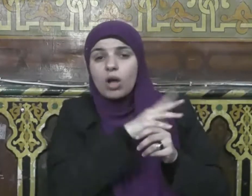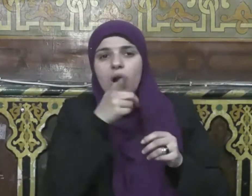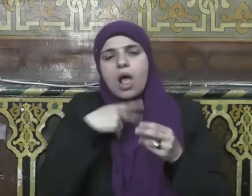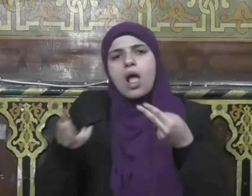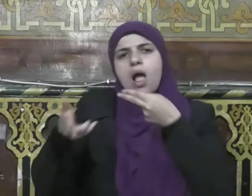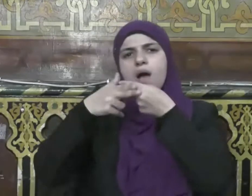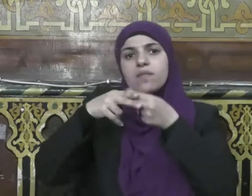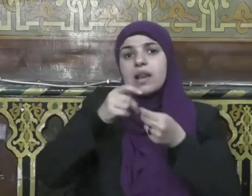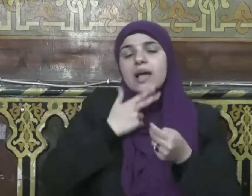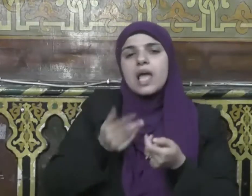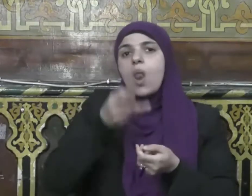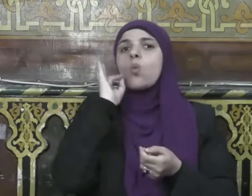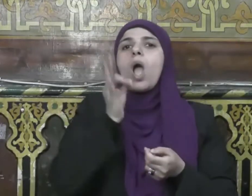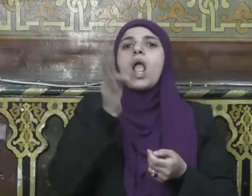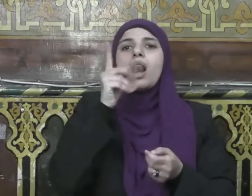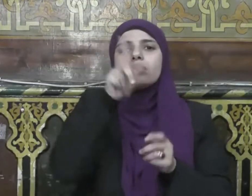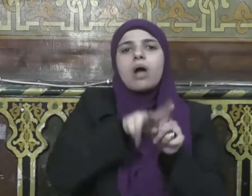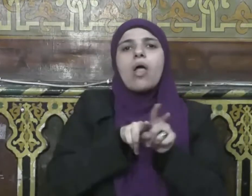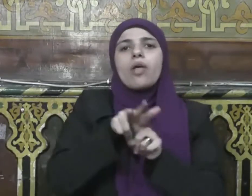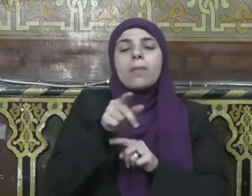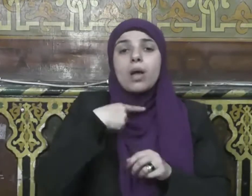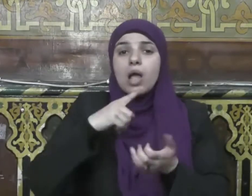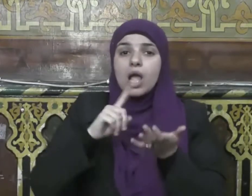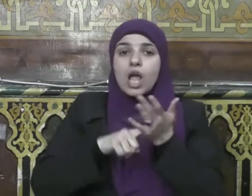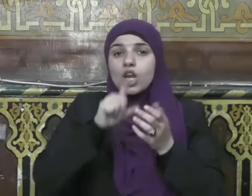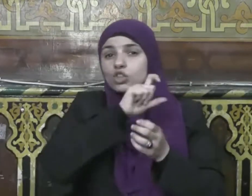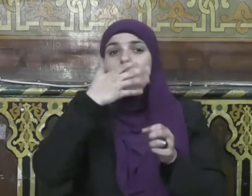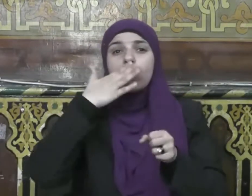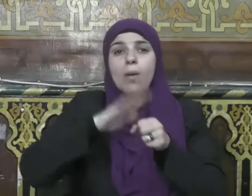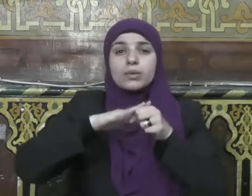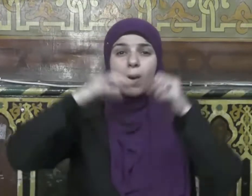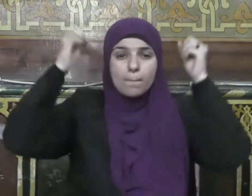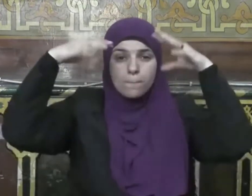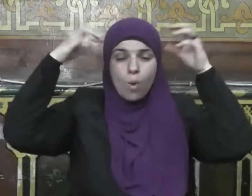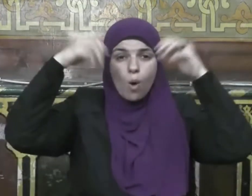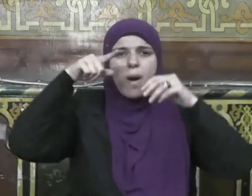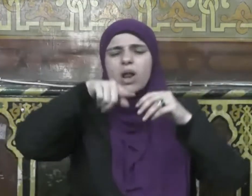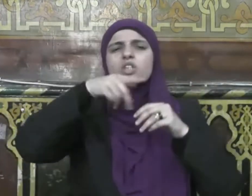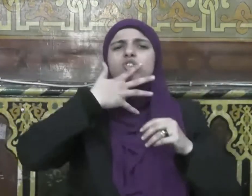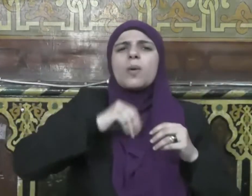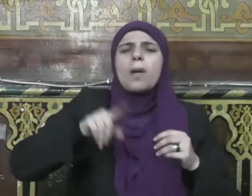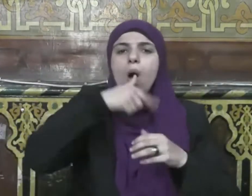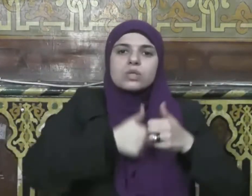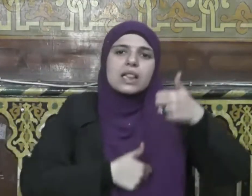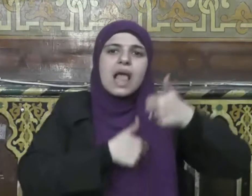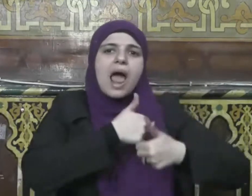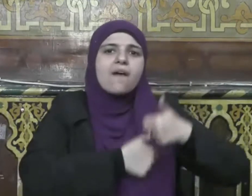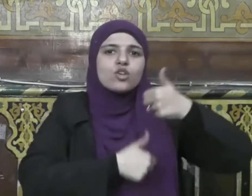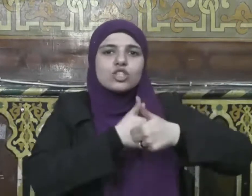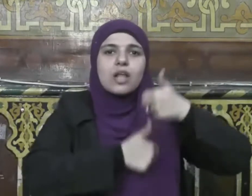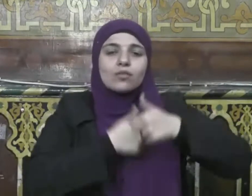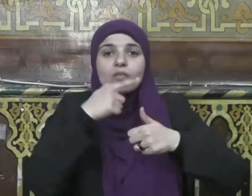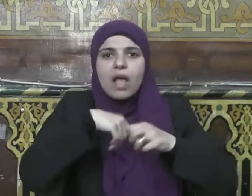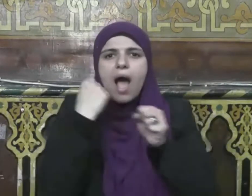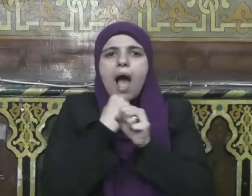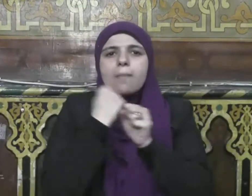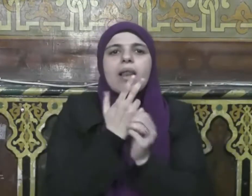ميدان للتنافس في أعمال الخير والبر حيث وتسابق فيه العباد